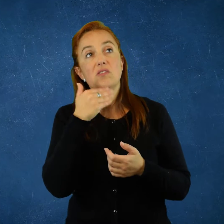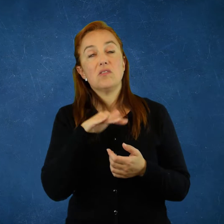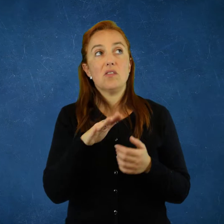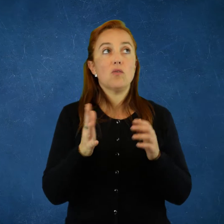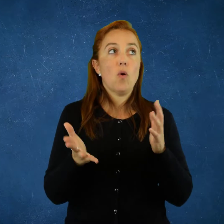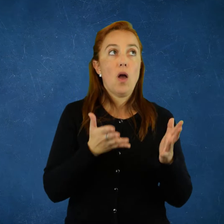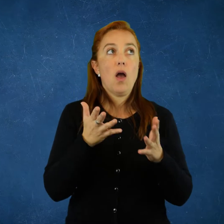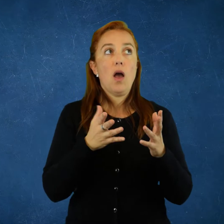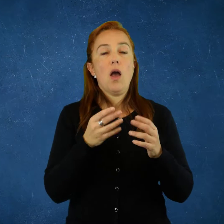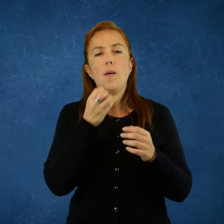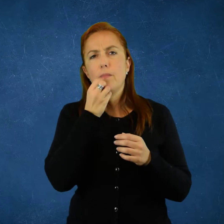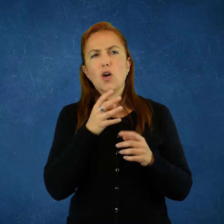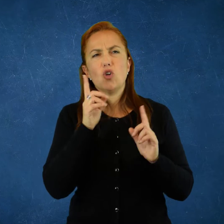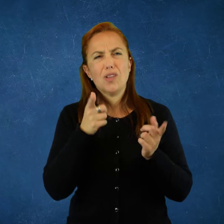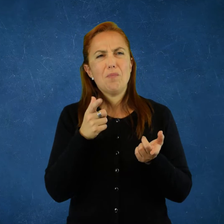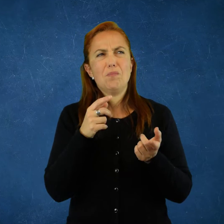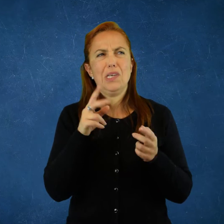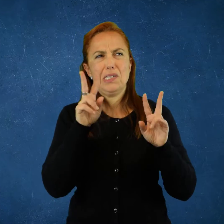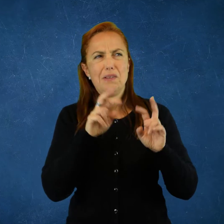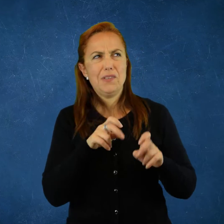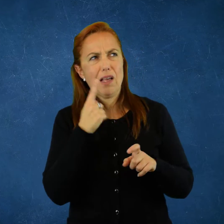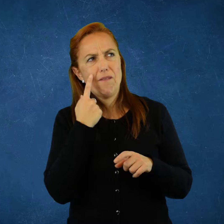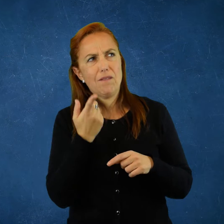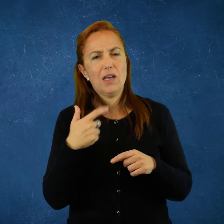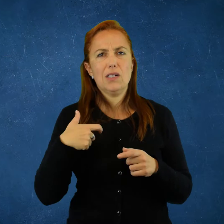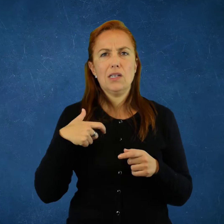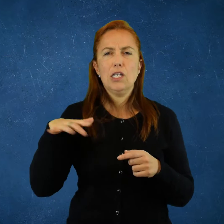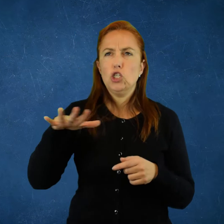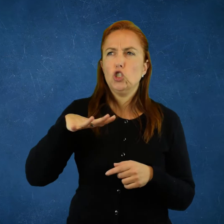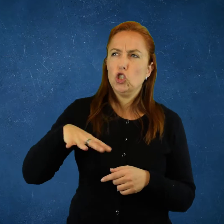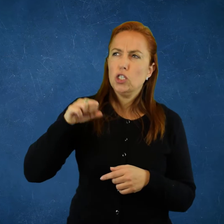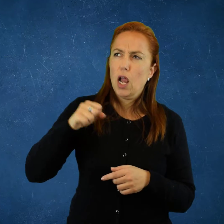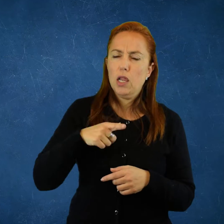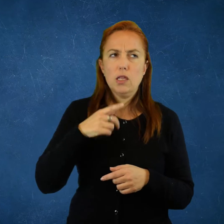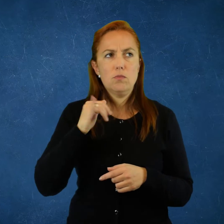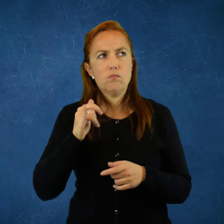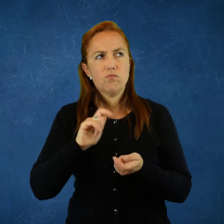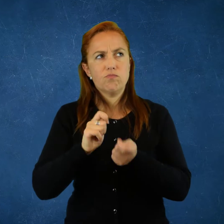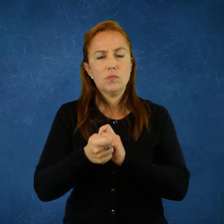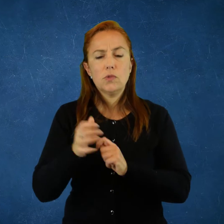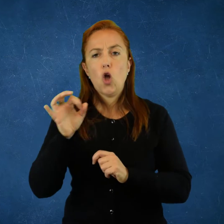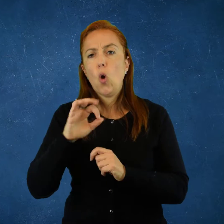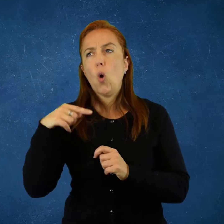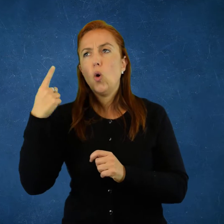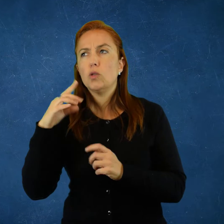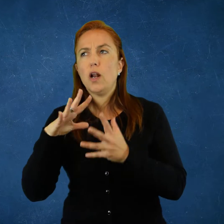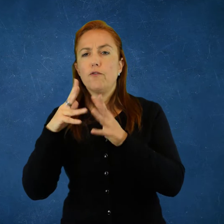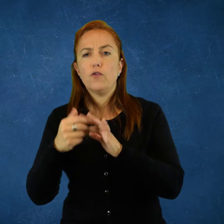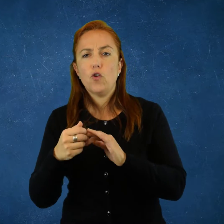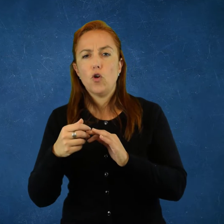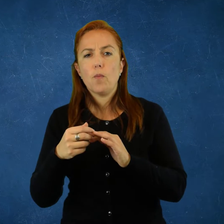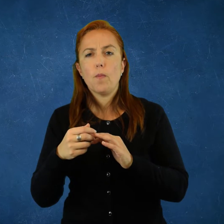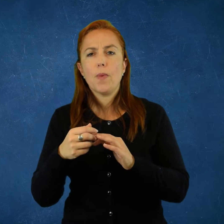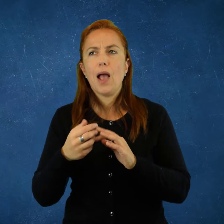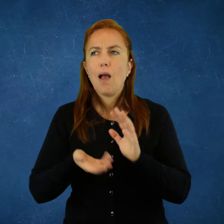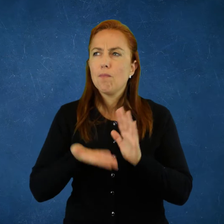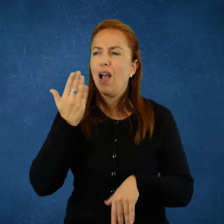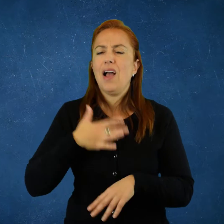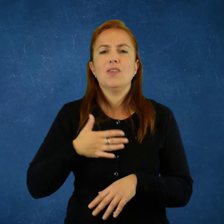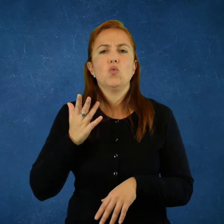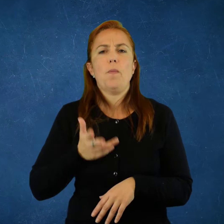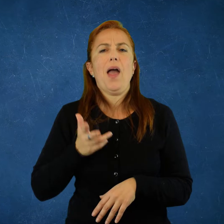ese mundo y por eso entendía que de repente había que revisar también el socialismo, porque de repente